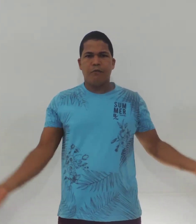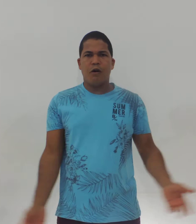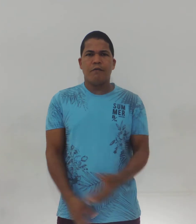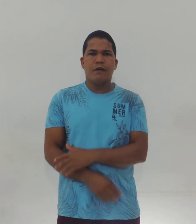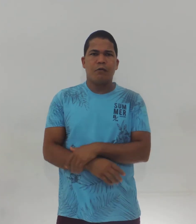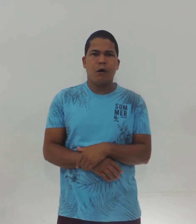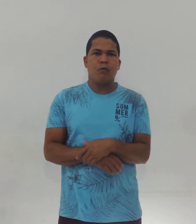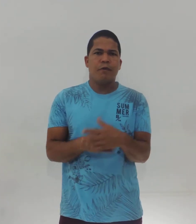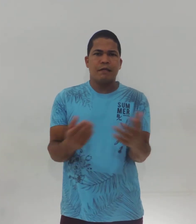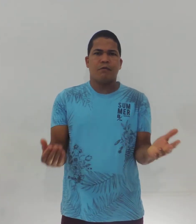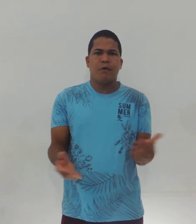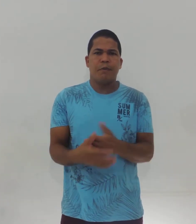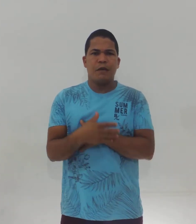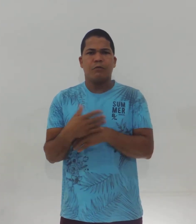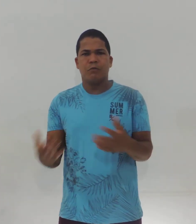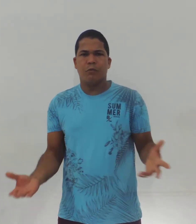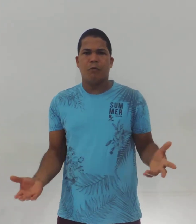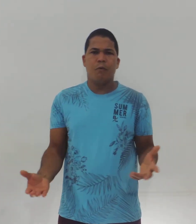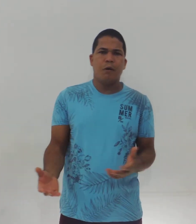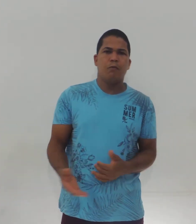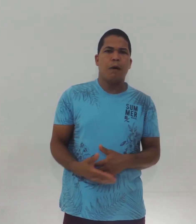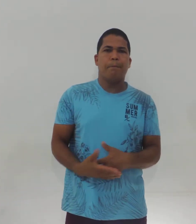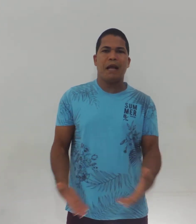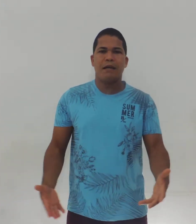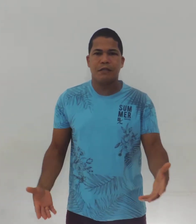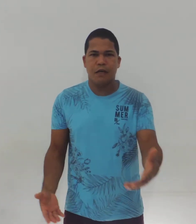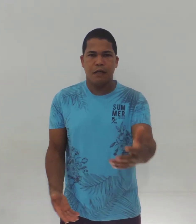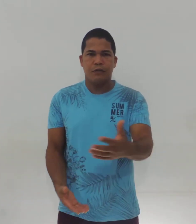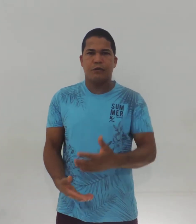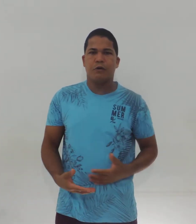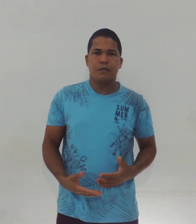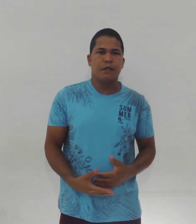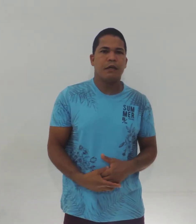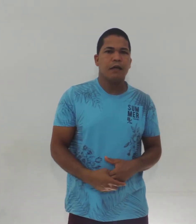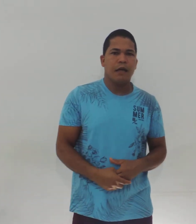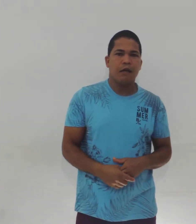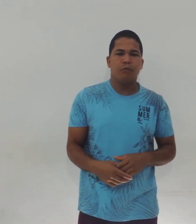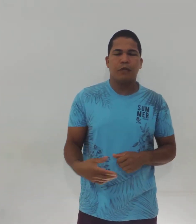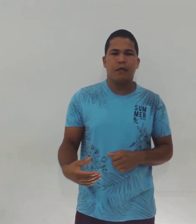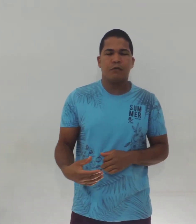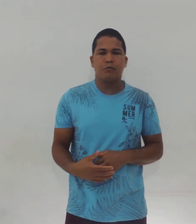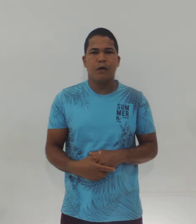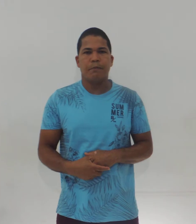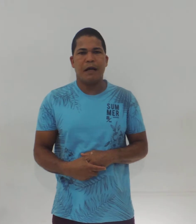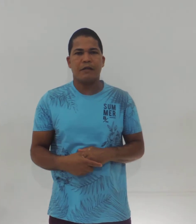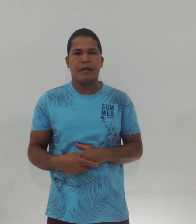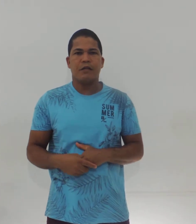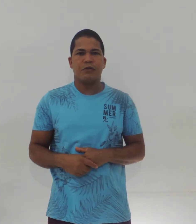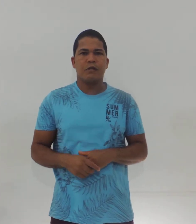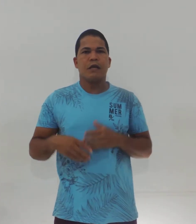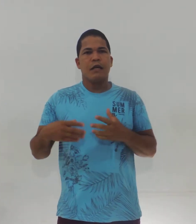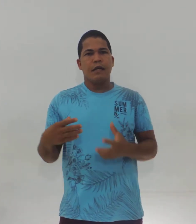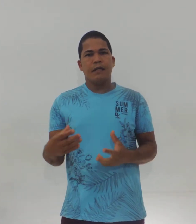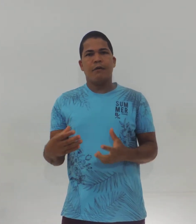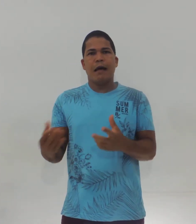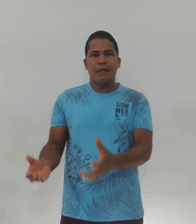envolve uma conversa com um amigo, uma prática religiosa Cada um tem a sua prática religiosa Então há